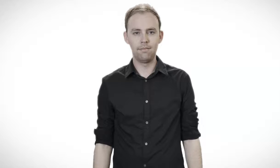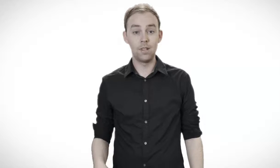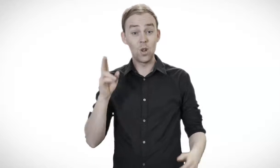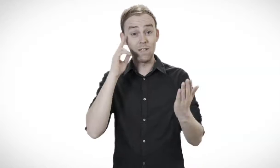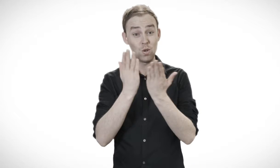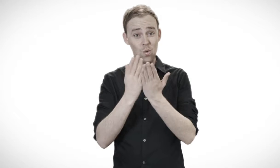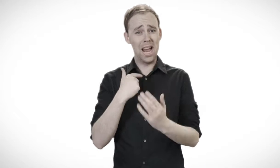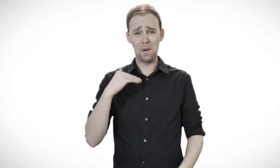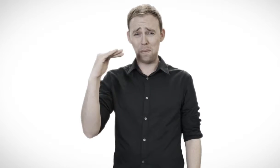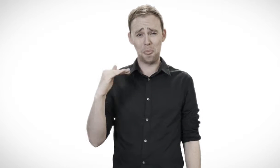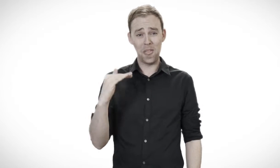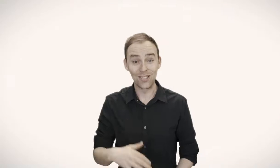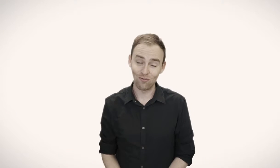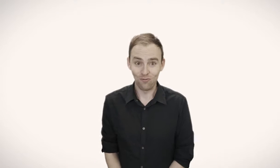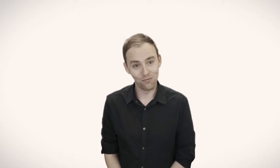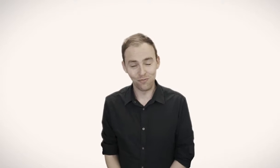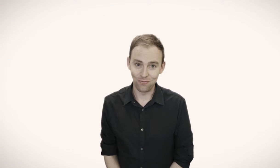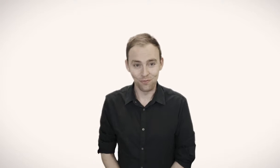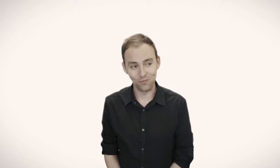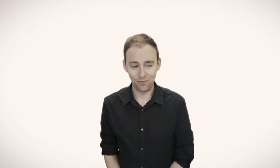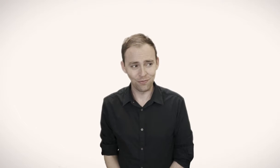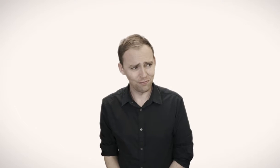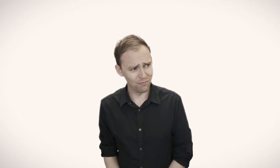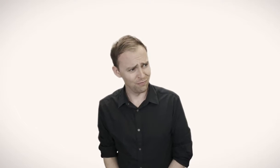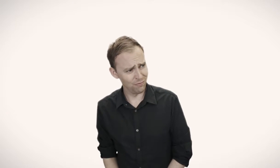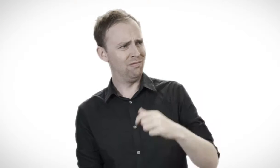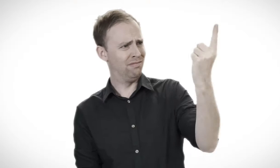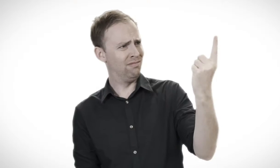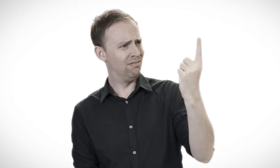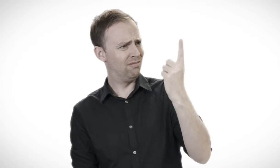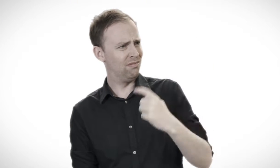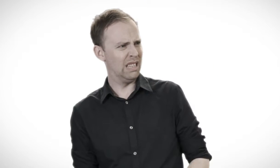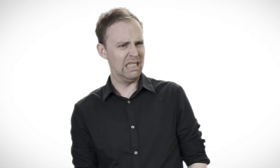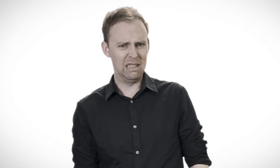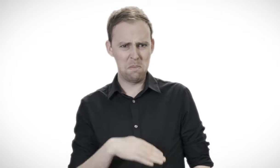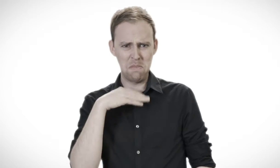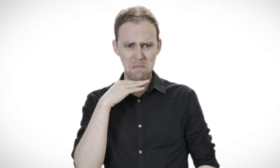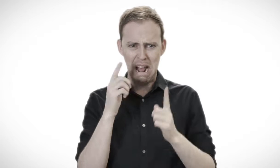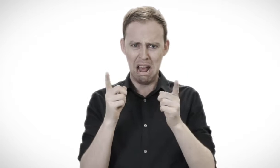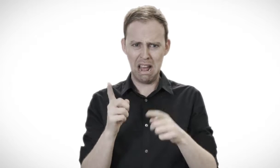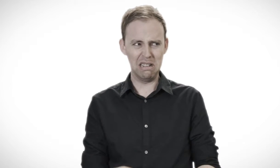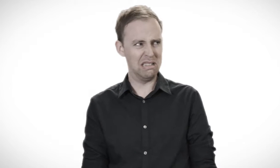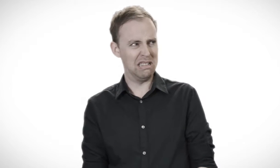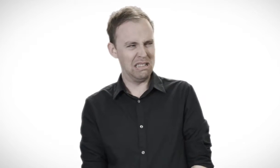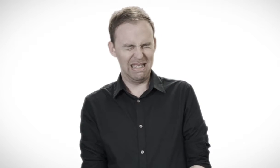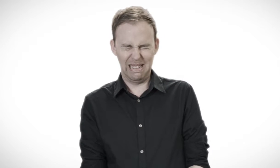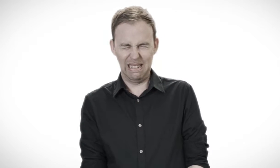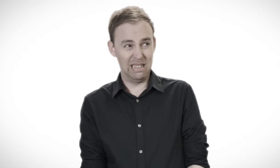På døveskolen, der var det liten gutt. Ganske ivrig. Kom jo ofte den logo-baba-peden. Nei,